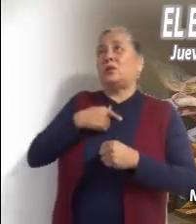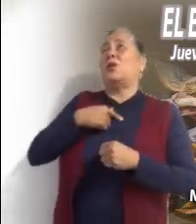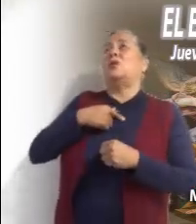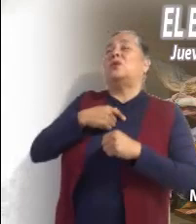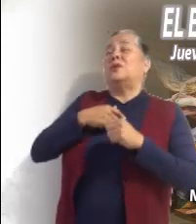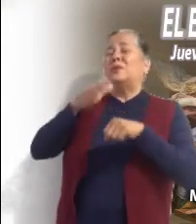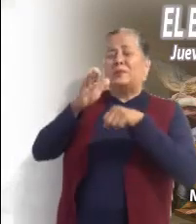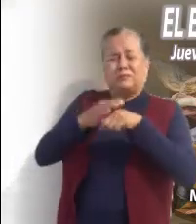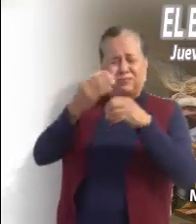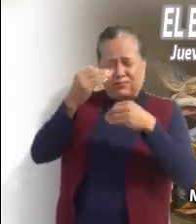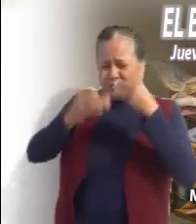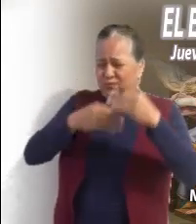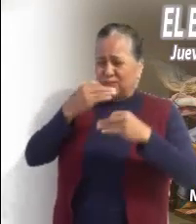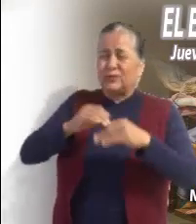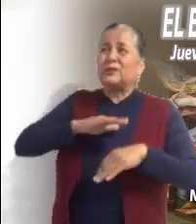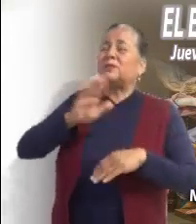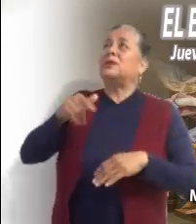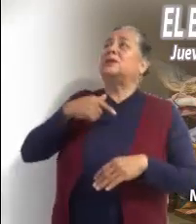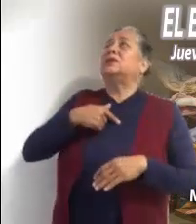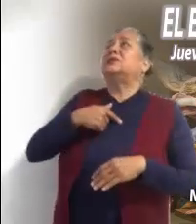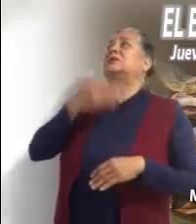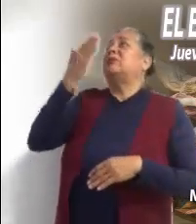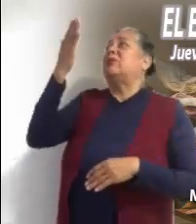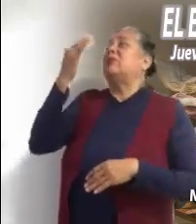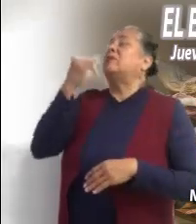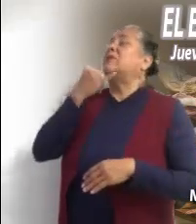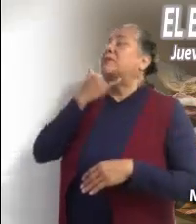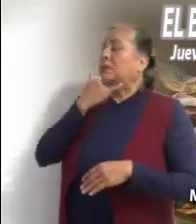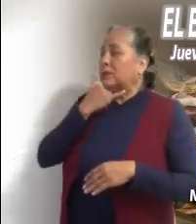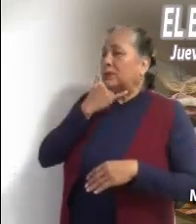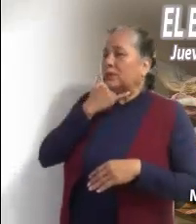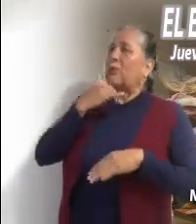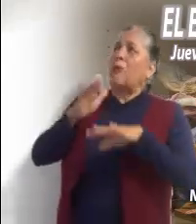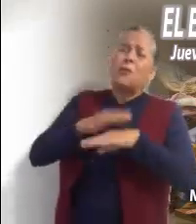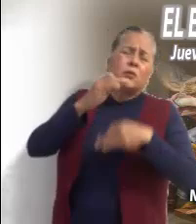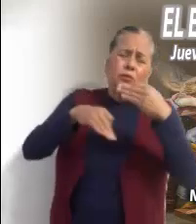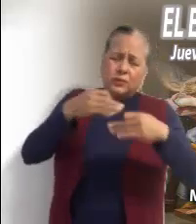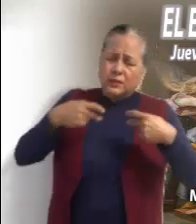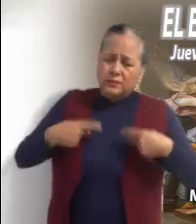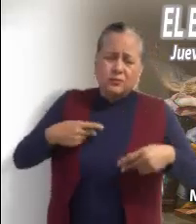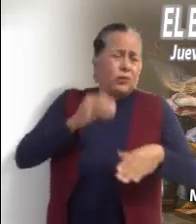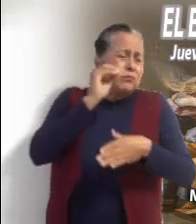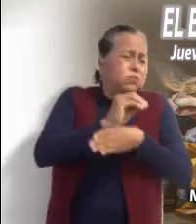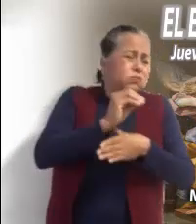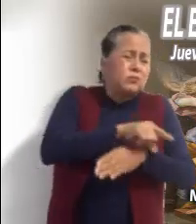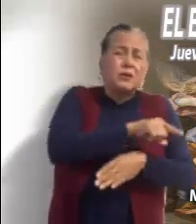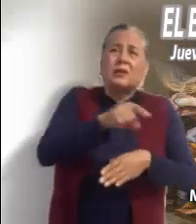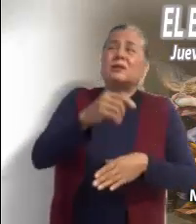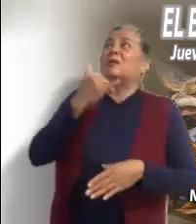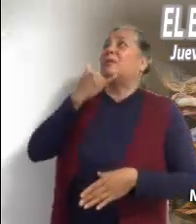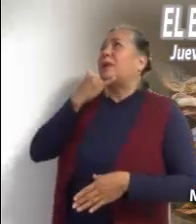derramada Perdón Señor Por tanta indiferencia ante la muerte Perdón Señor